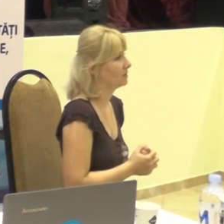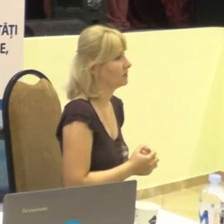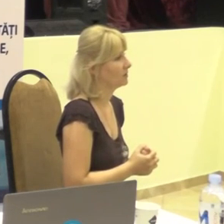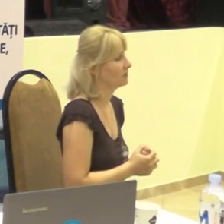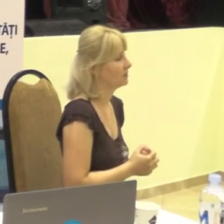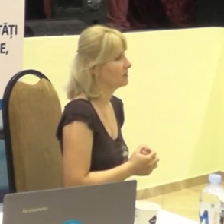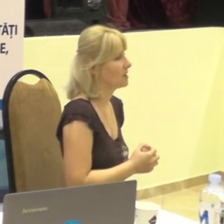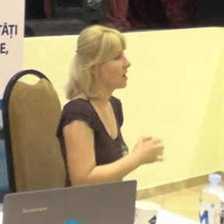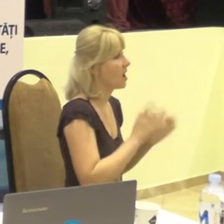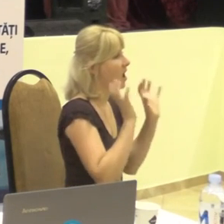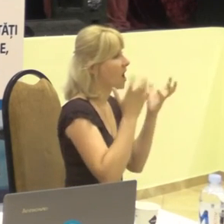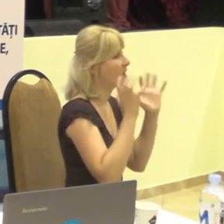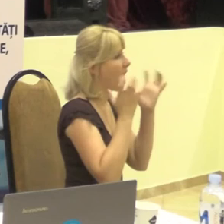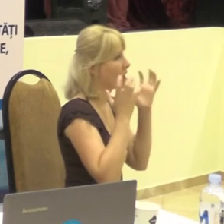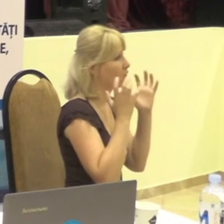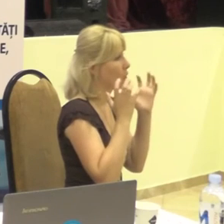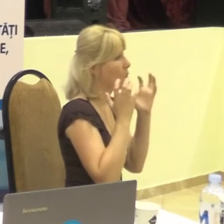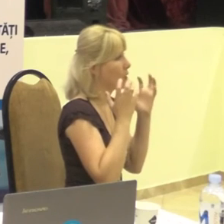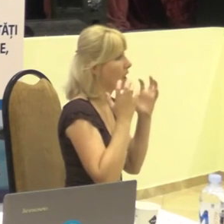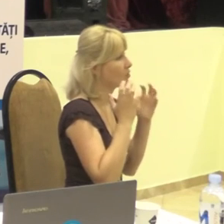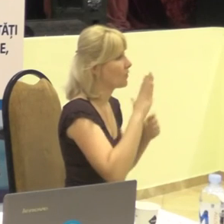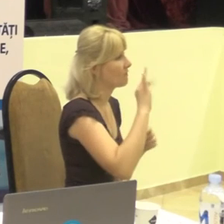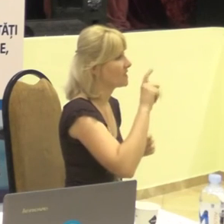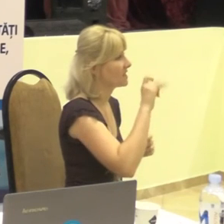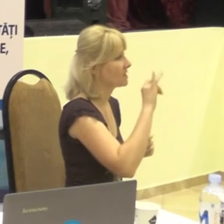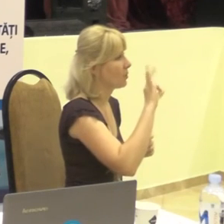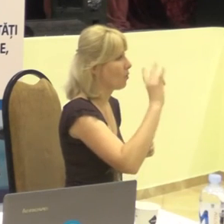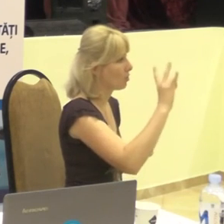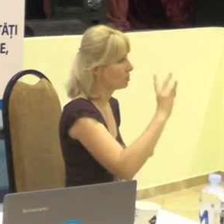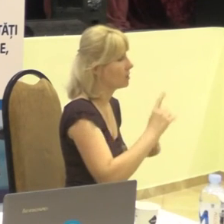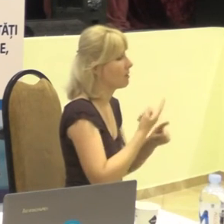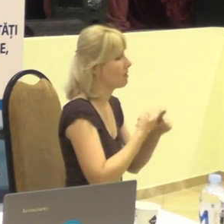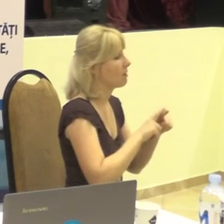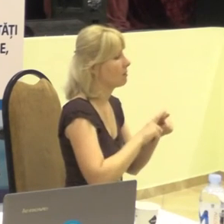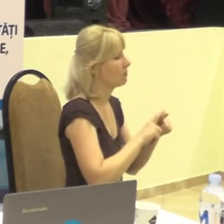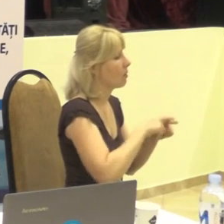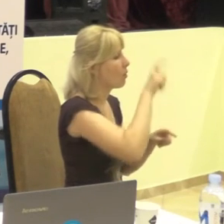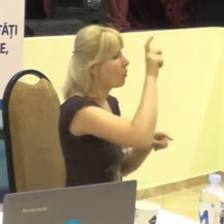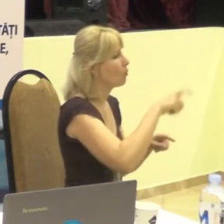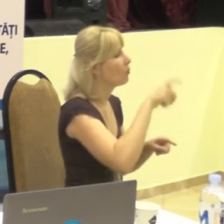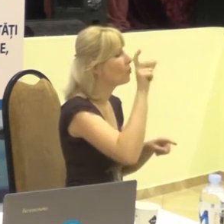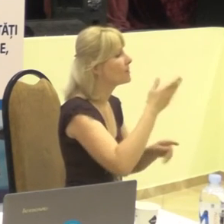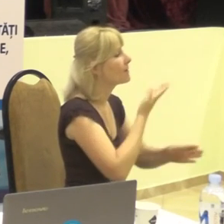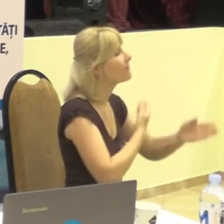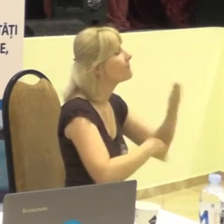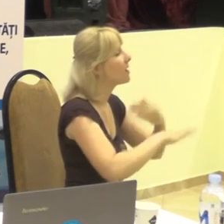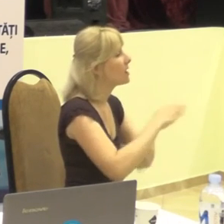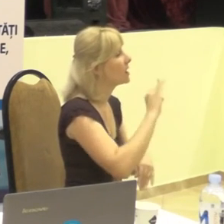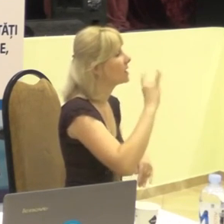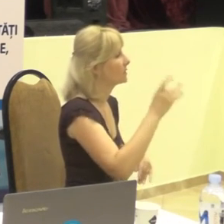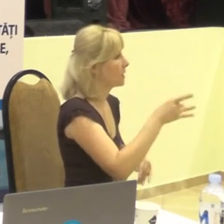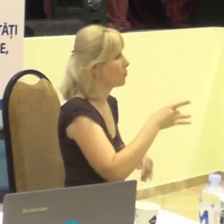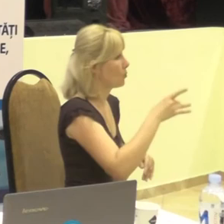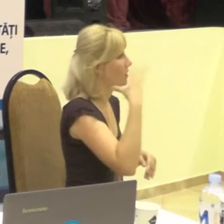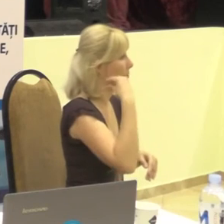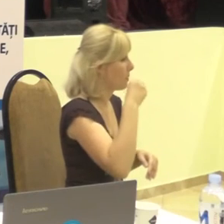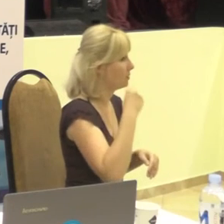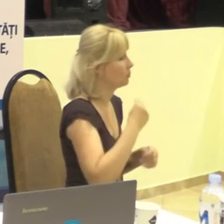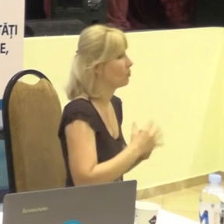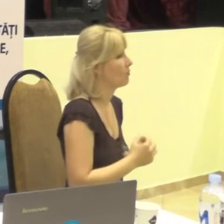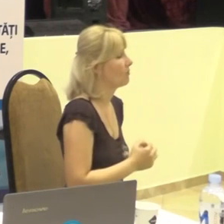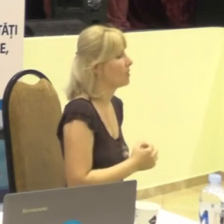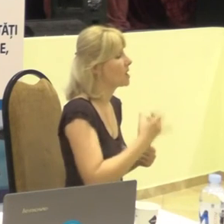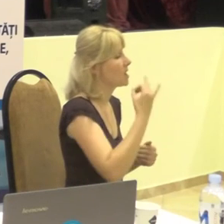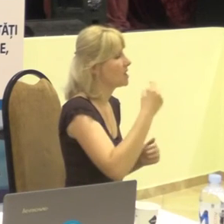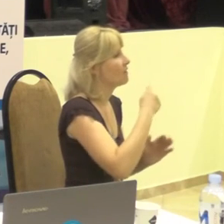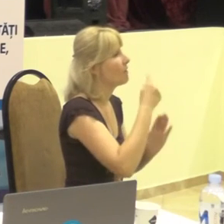radiovizion, deci este un post al comunității persoanelor cu dizabilități din Republica Moldova. Și